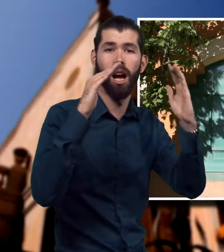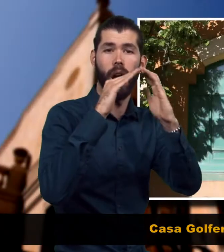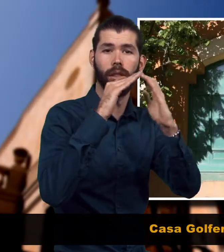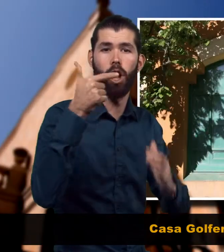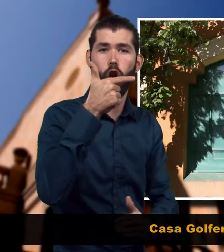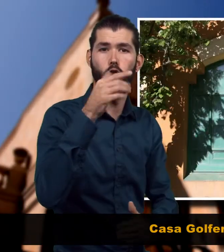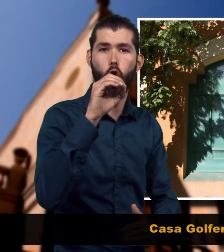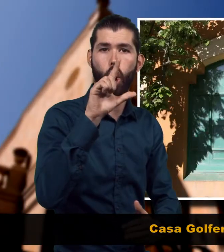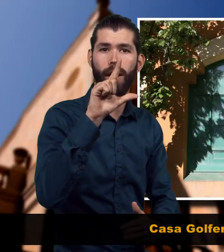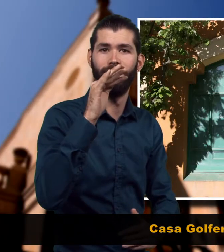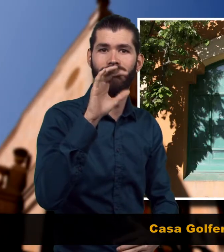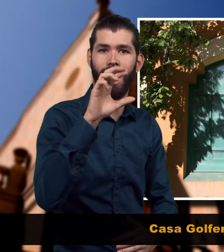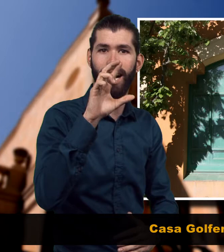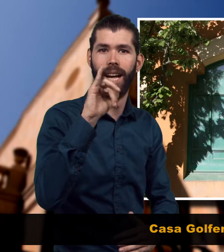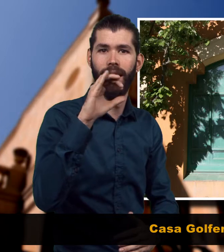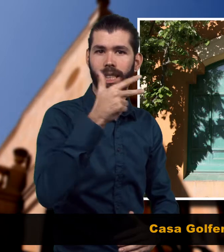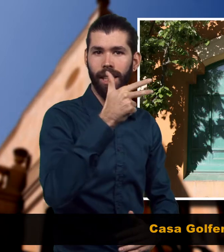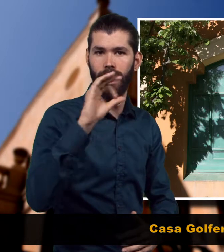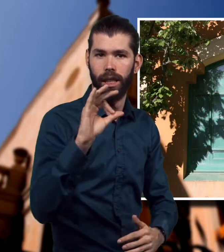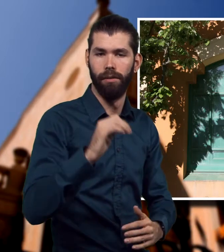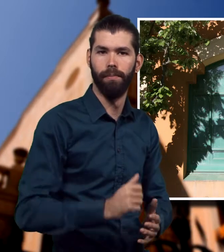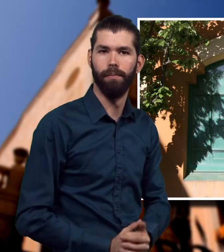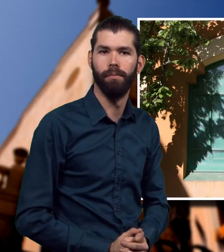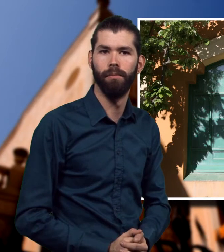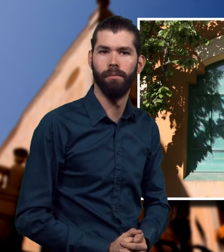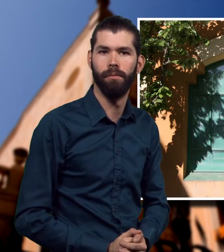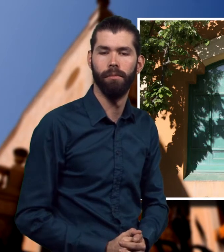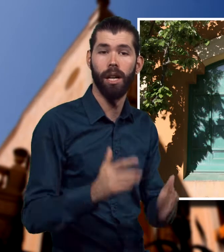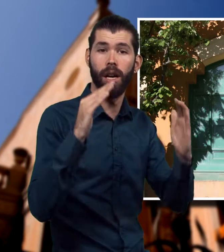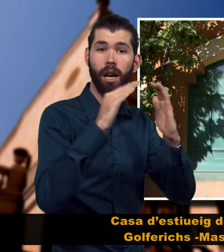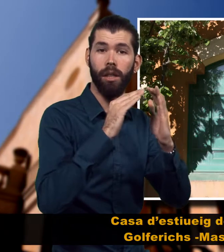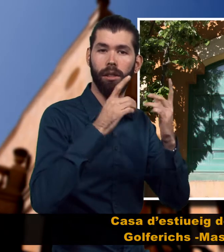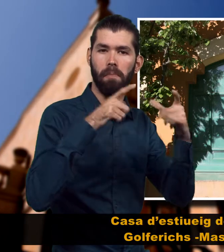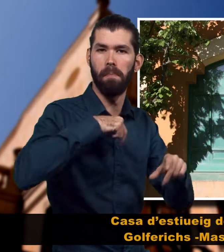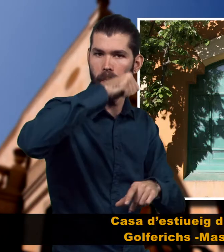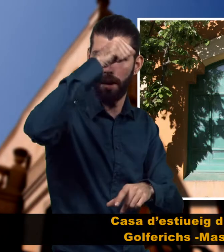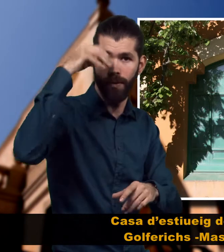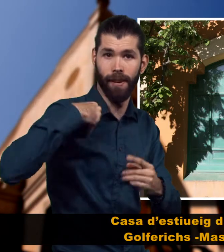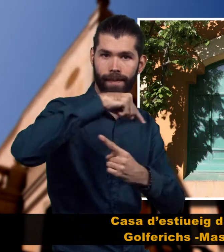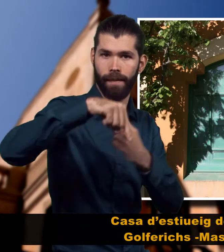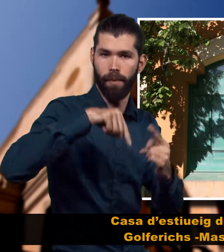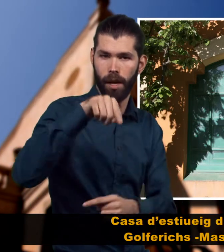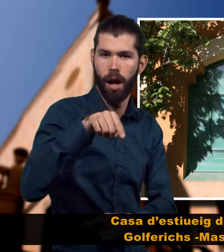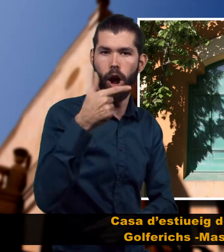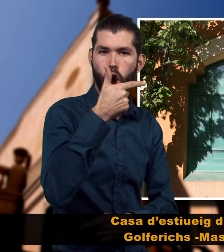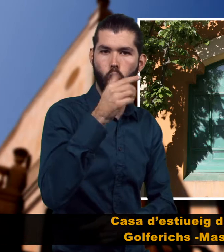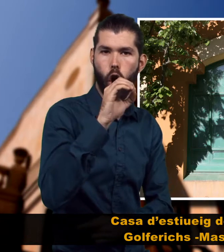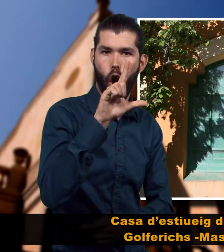Casa Golferix Casa d'estiuets de la família Golferix Massó,